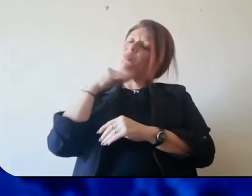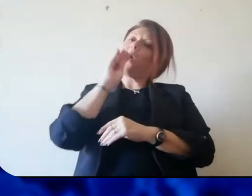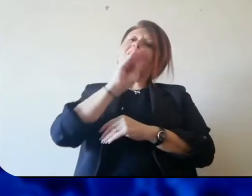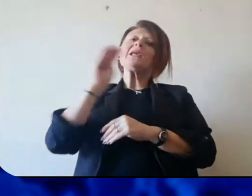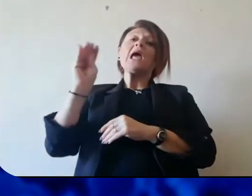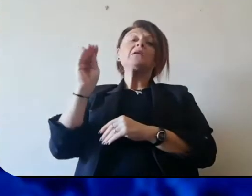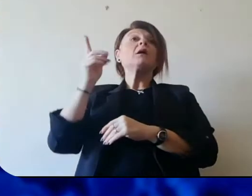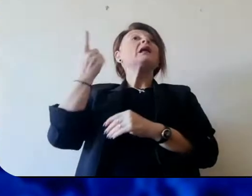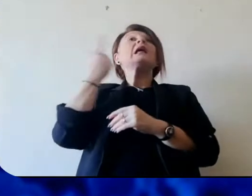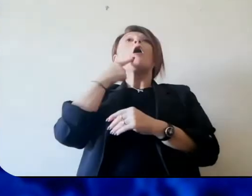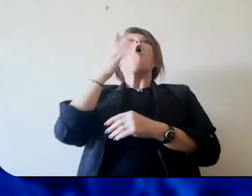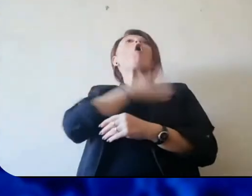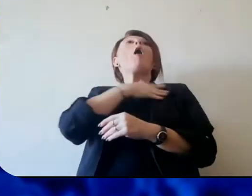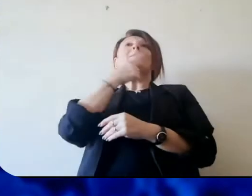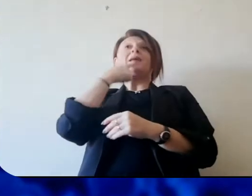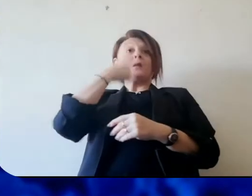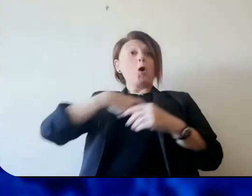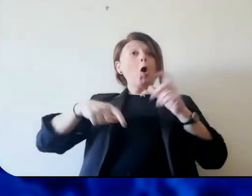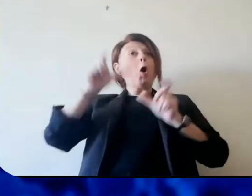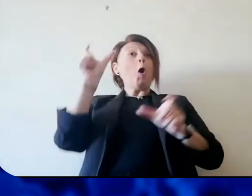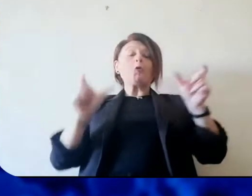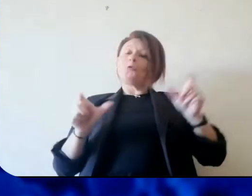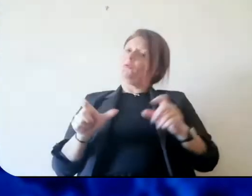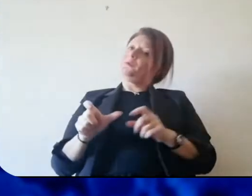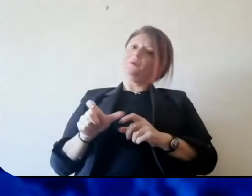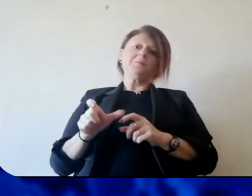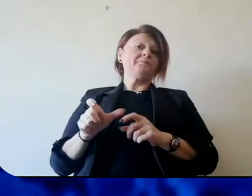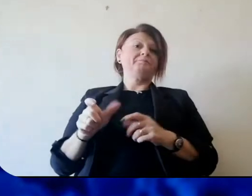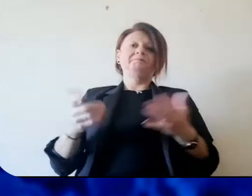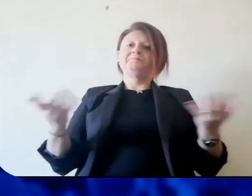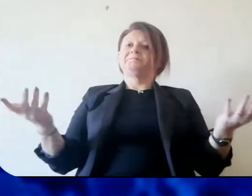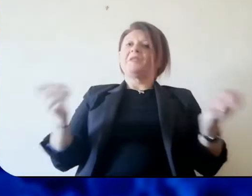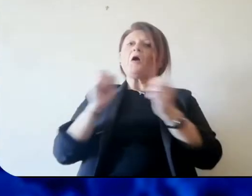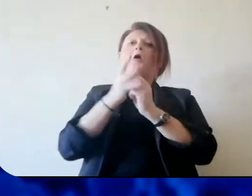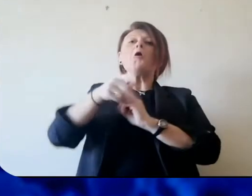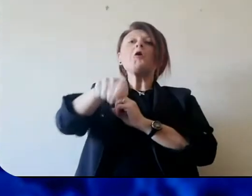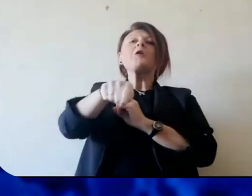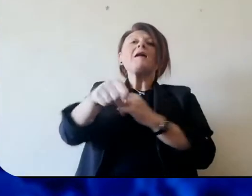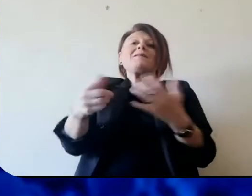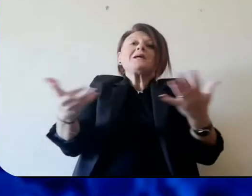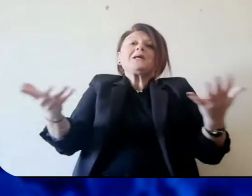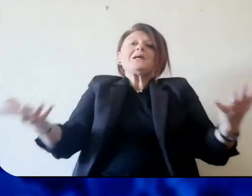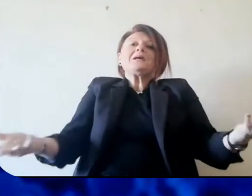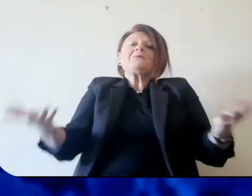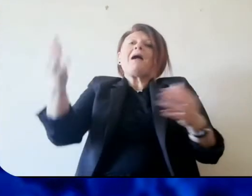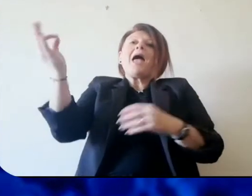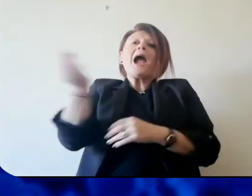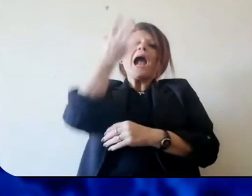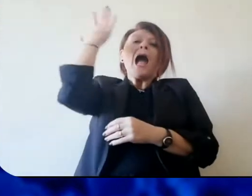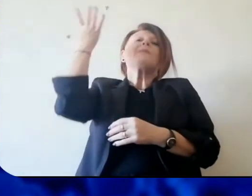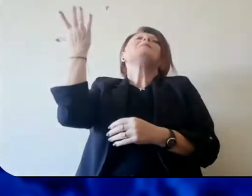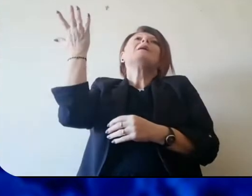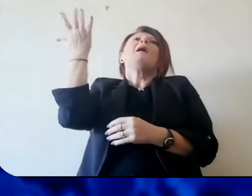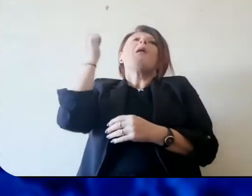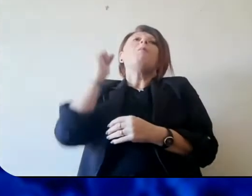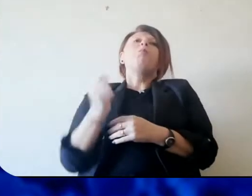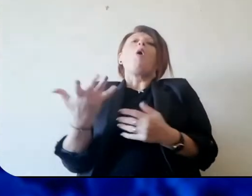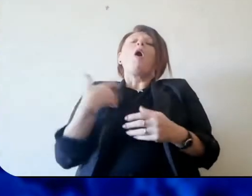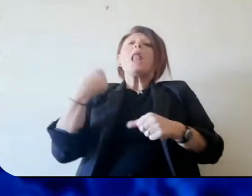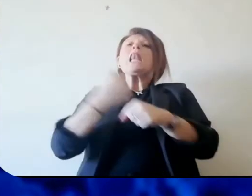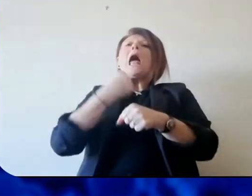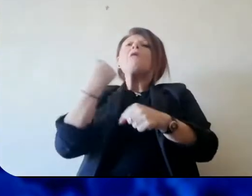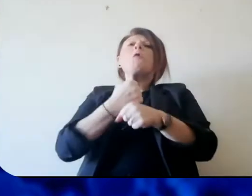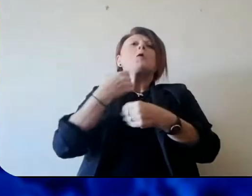farlo, non è qualcosa che dipende da nessuno di noi, è un fatto totalmente eccezionale, imprevisto e imprevedibile, quindi può esserci